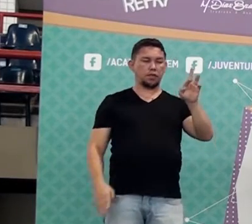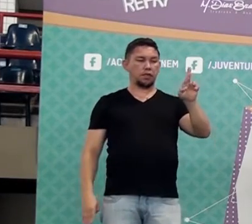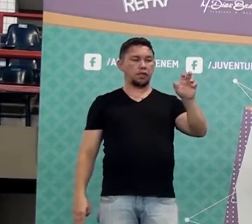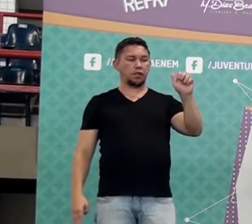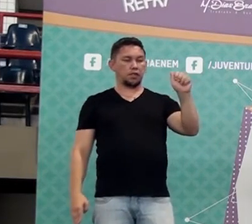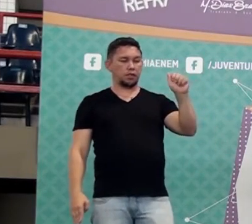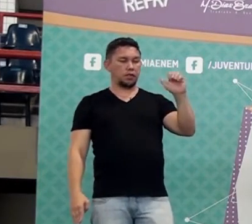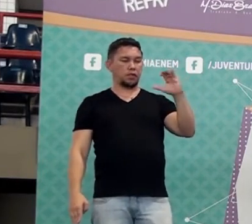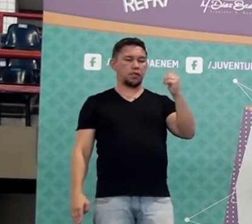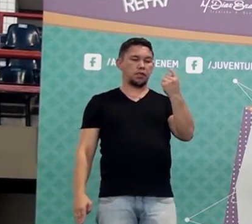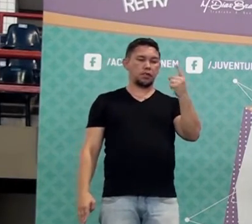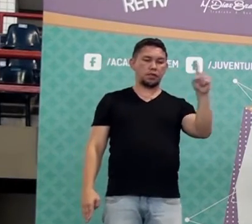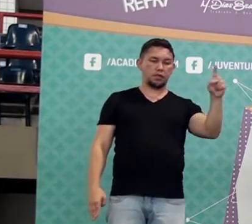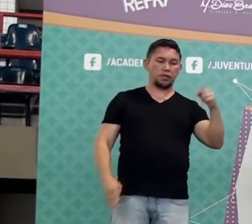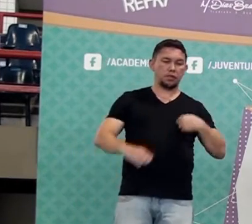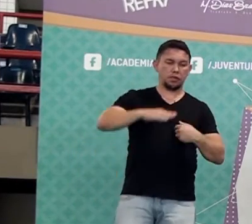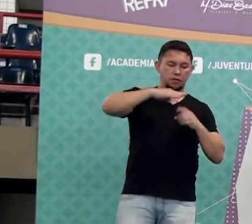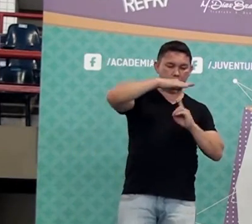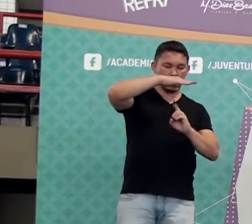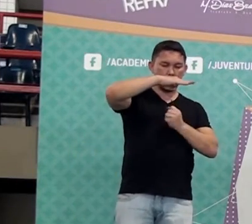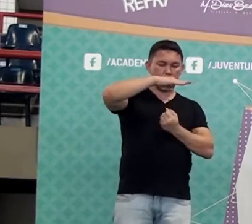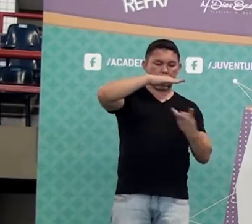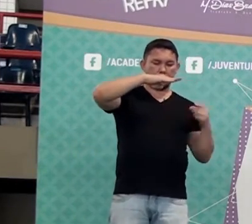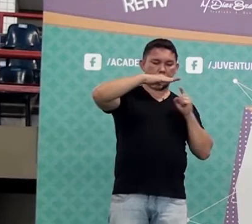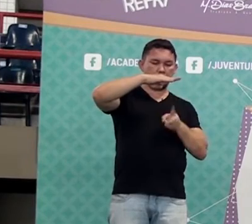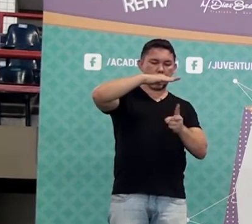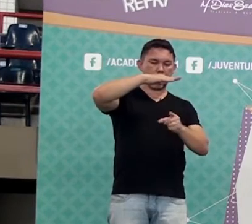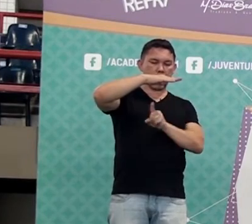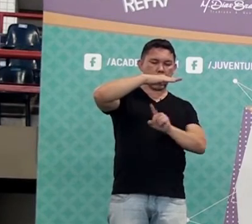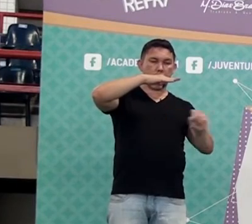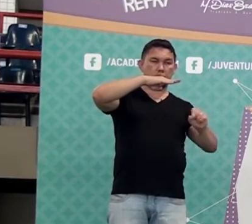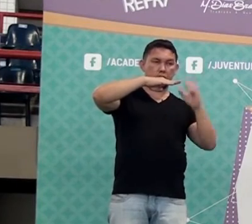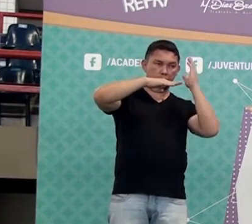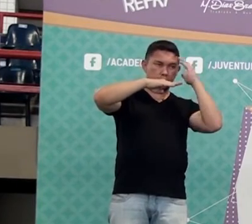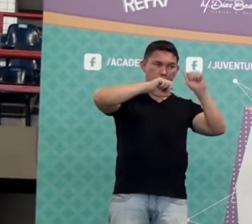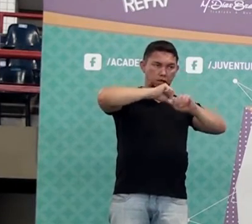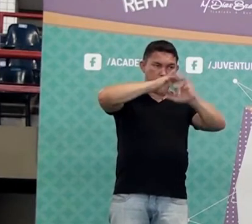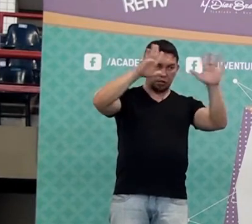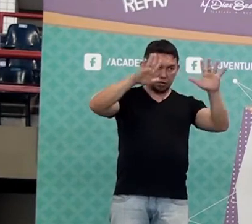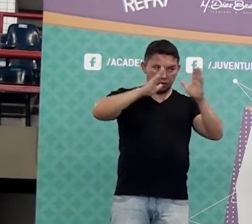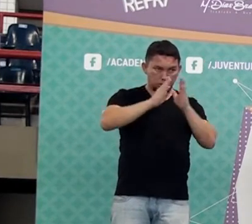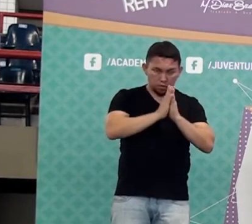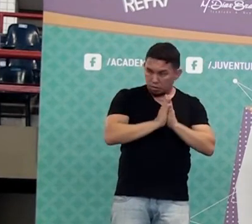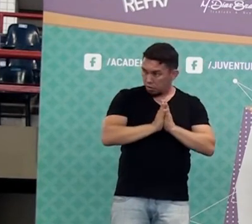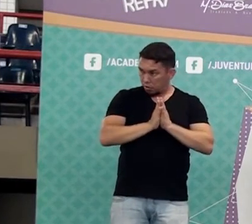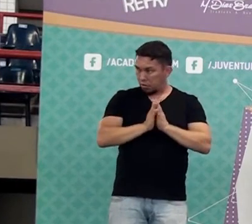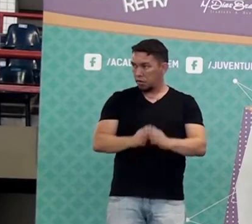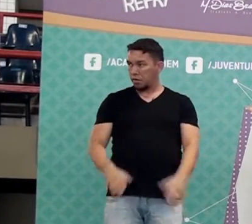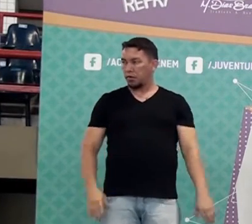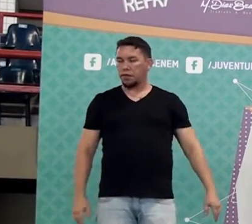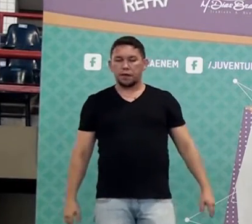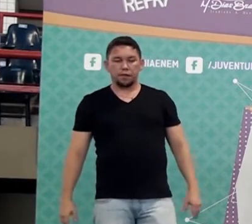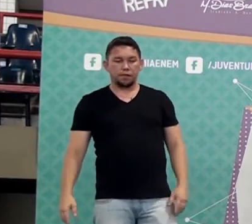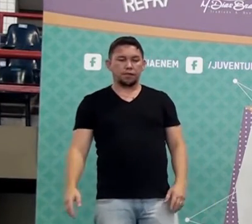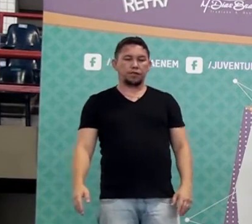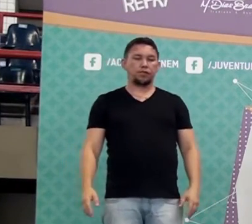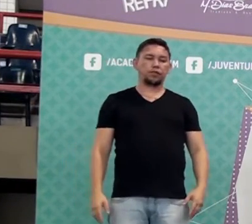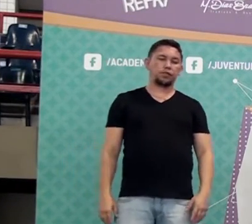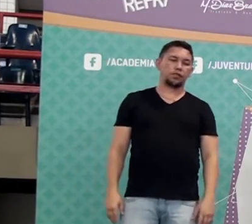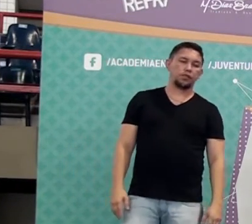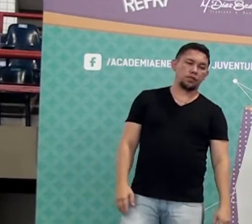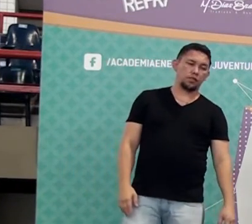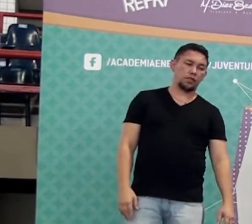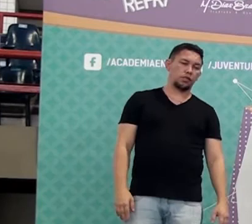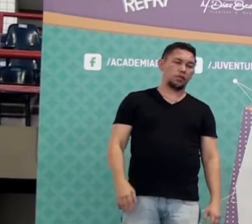fração que o denominador é sempre quanto? 100. Está claro isso aí? Tudo bem, né? Então, por exemplo, vamos começar aqui com as perguntinhas.